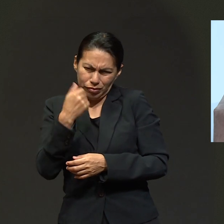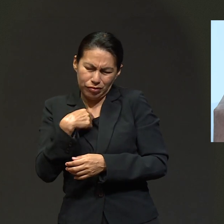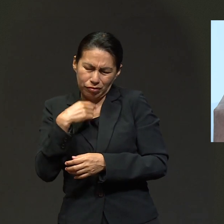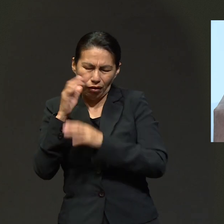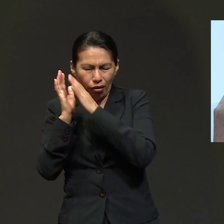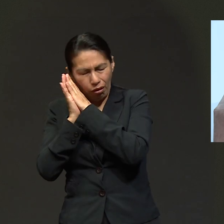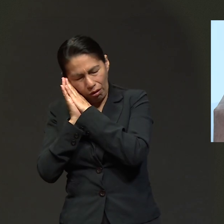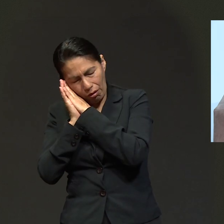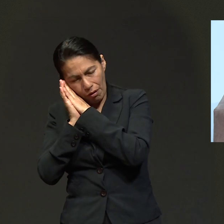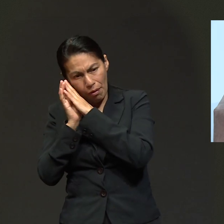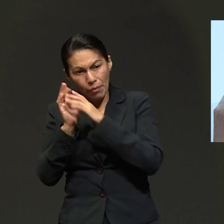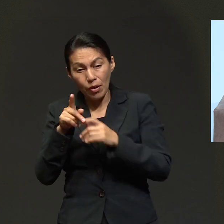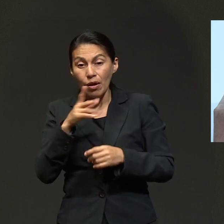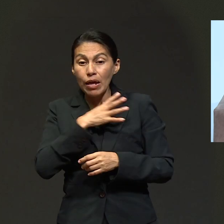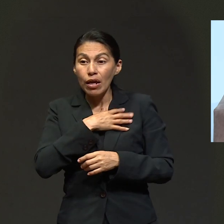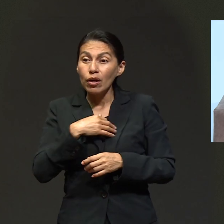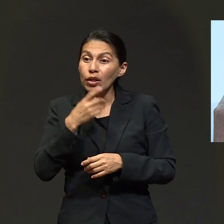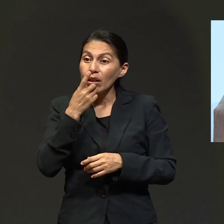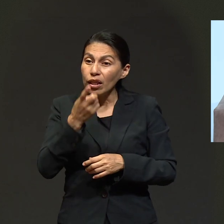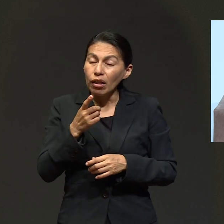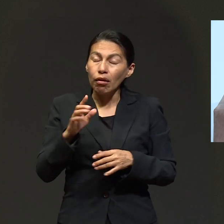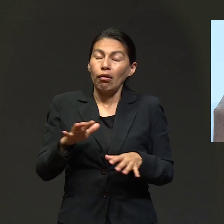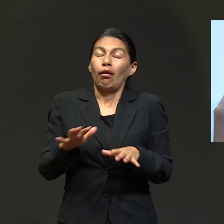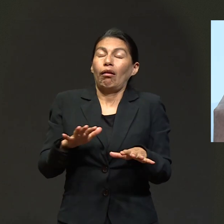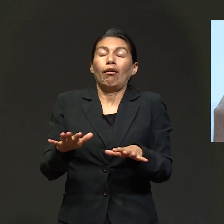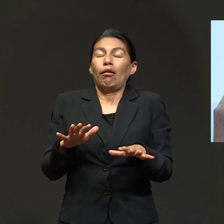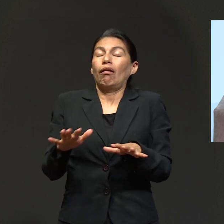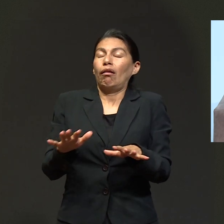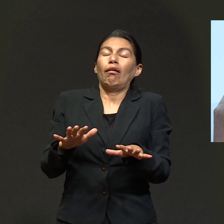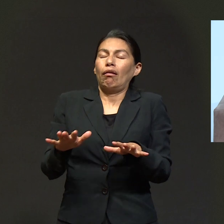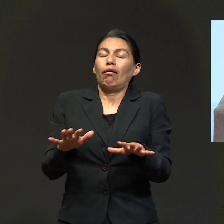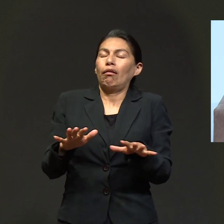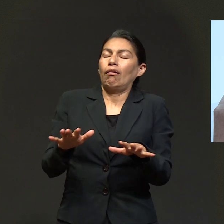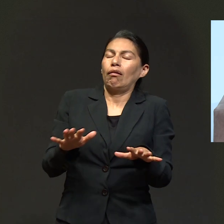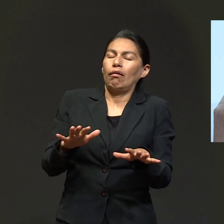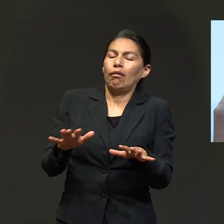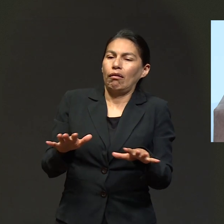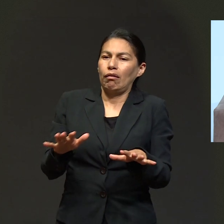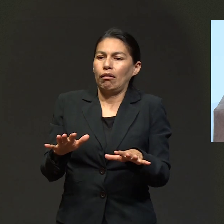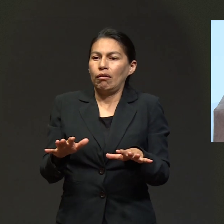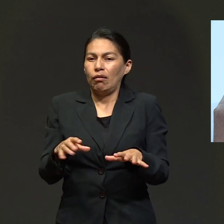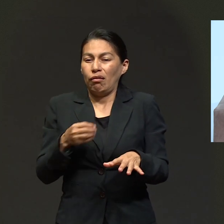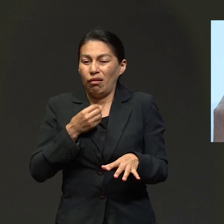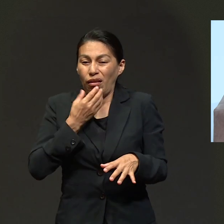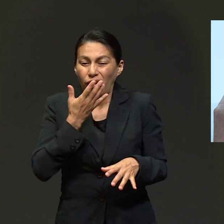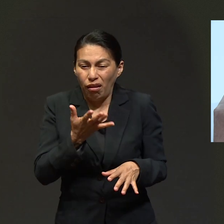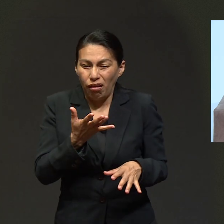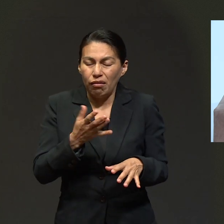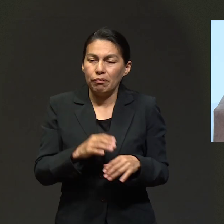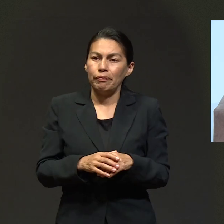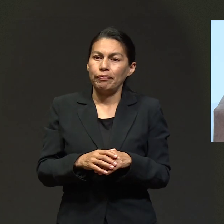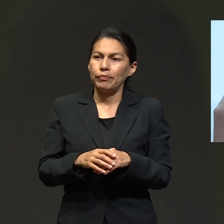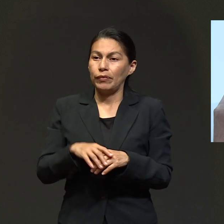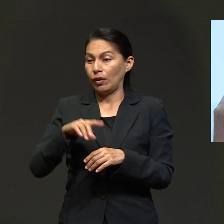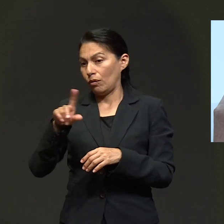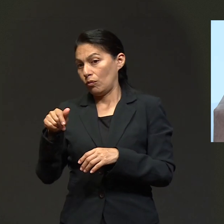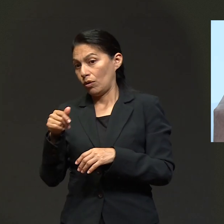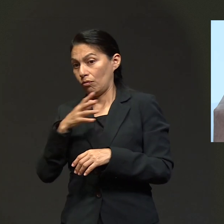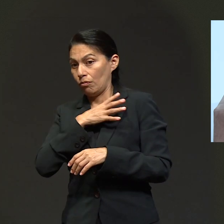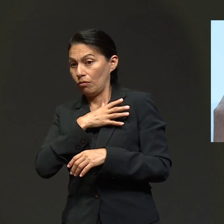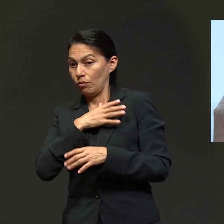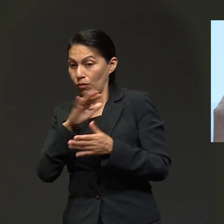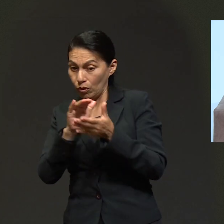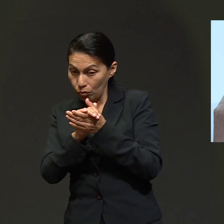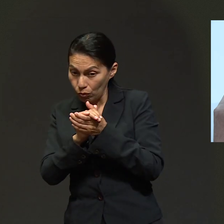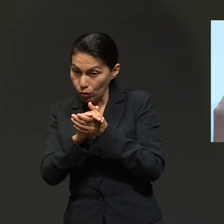convulsionar, como a sacar algo así de, no sé, él sabe qué fue. Y al rato mi esposo llegó